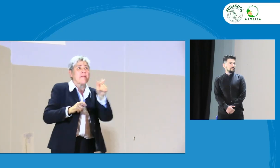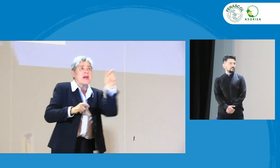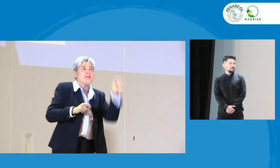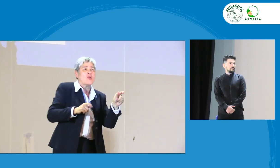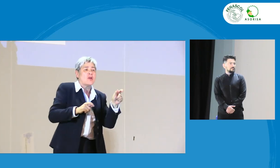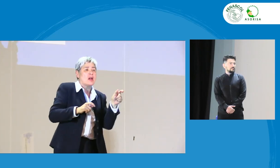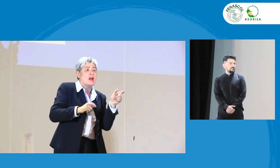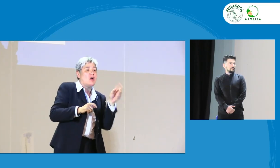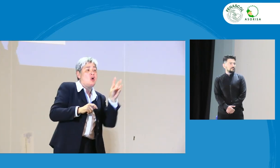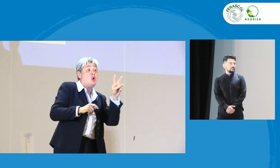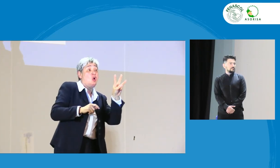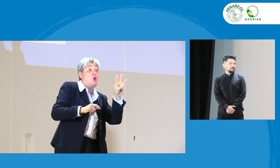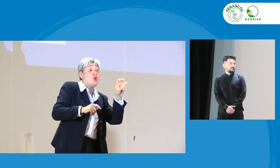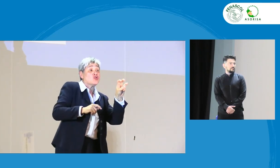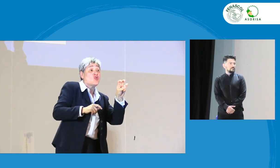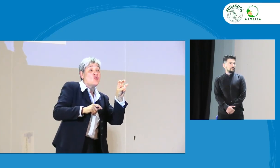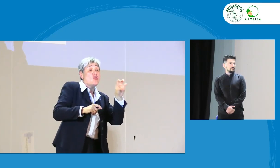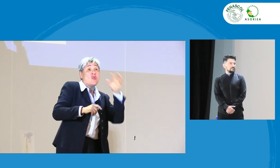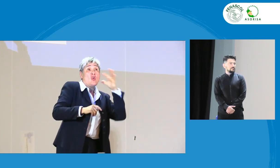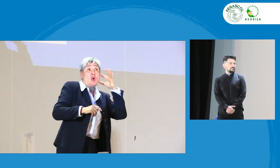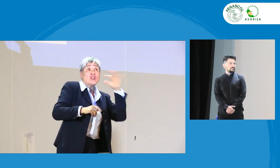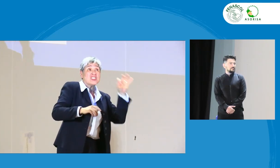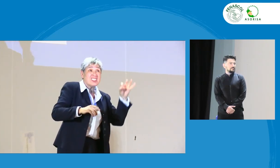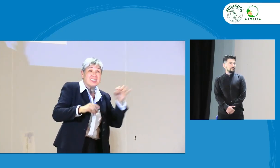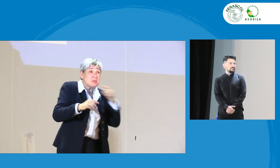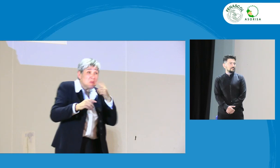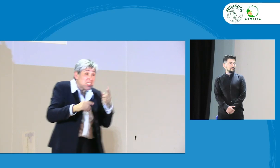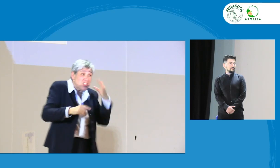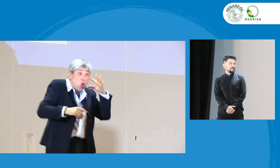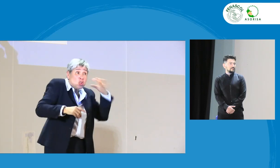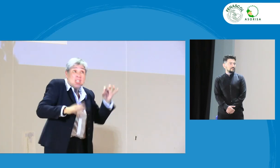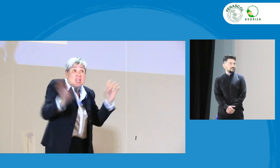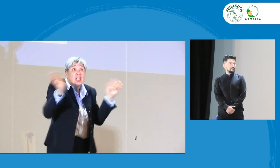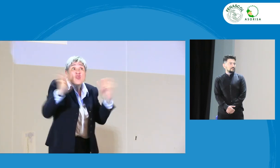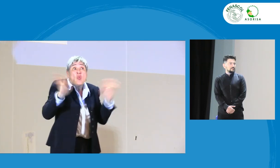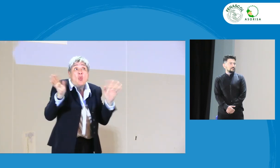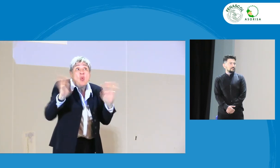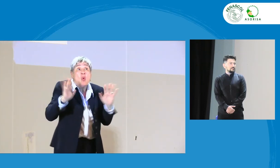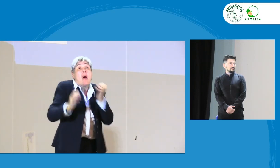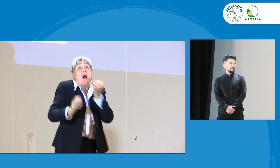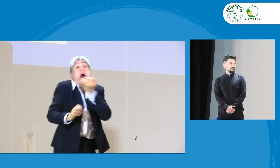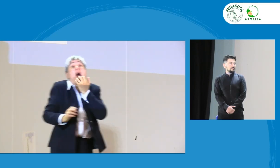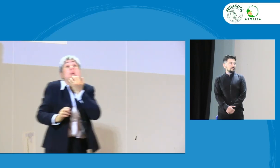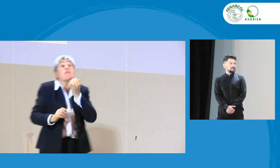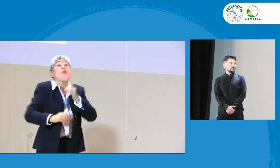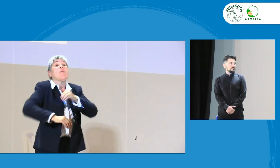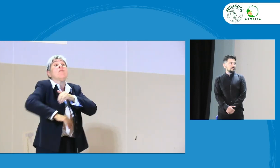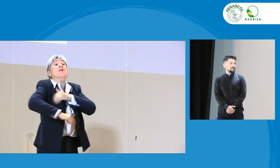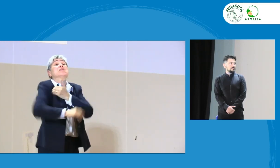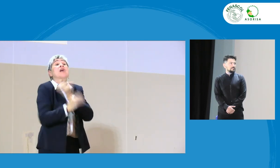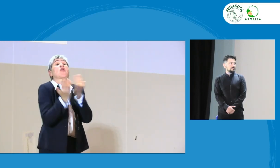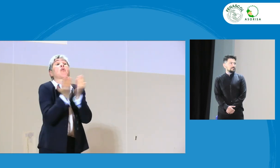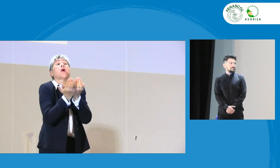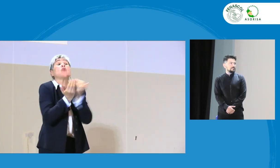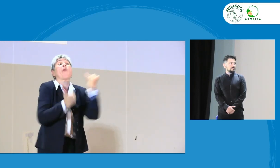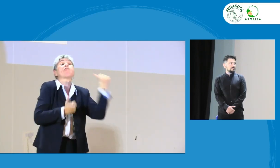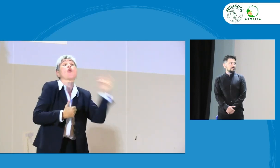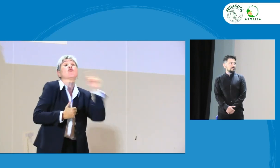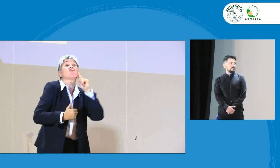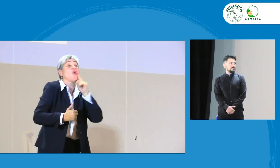de 100 personas, 16 personas, ahí están una persona sorda, digamos con